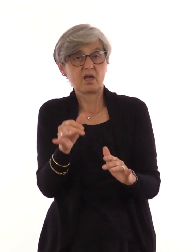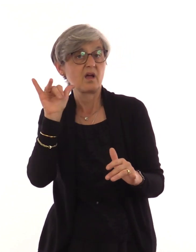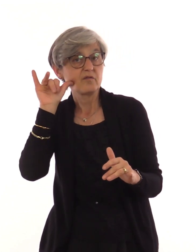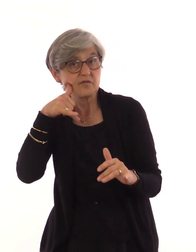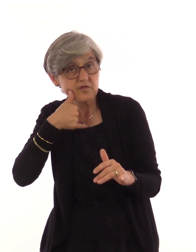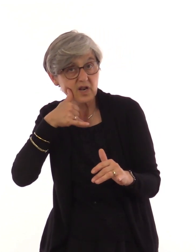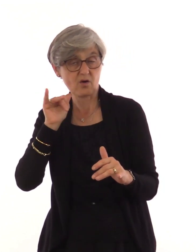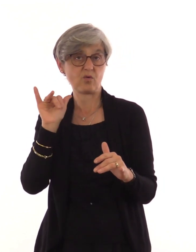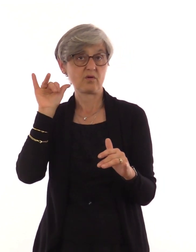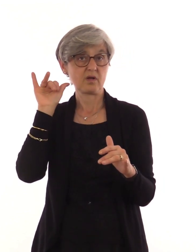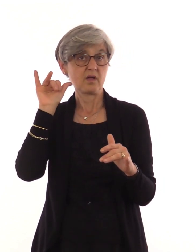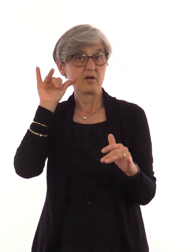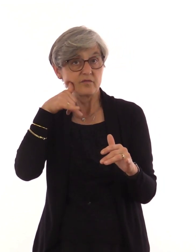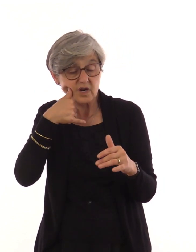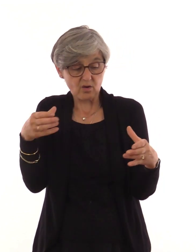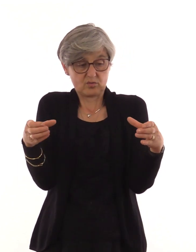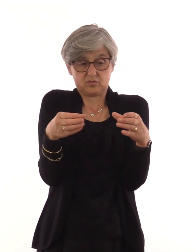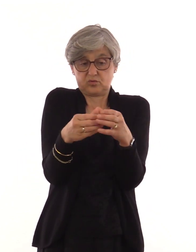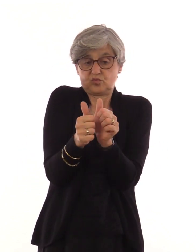richtige Gemeinschaften.